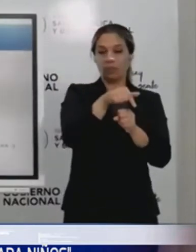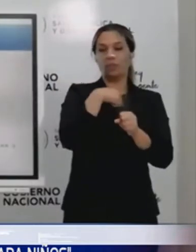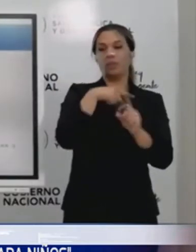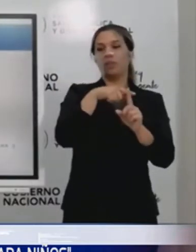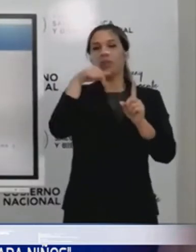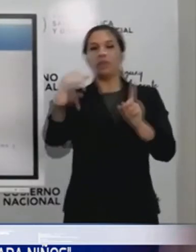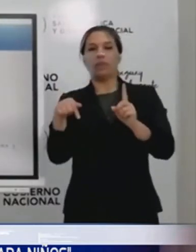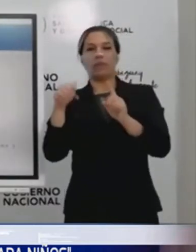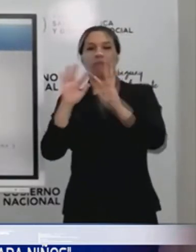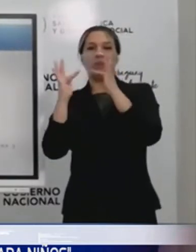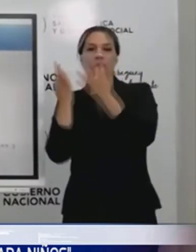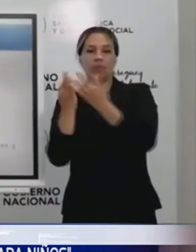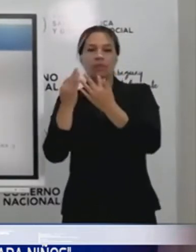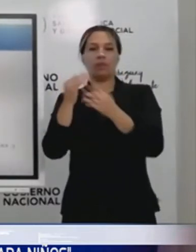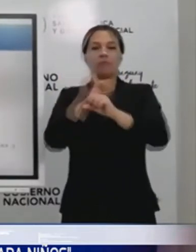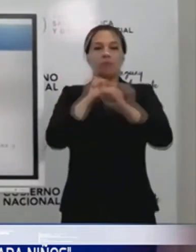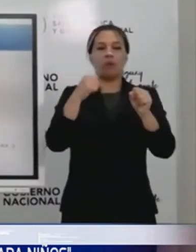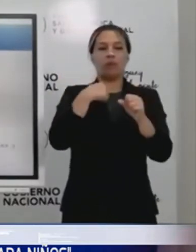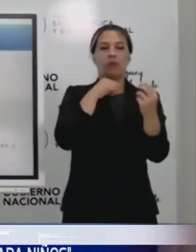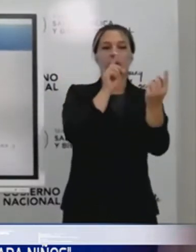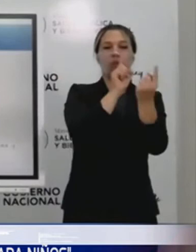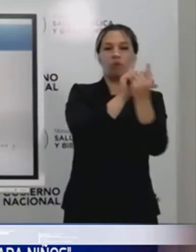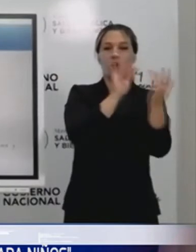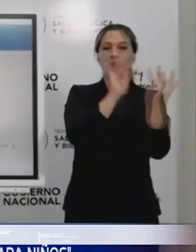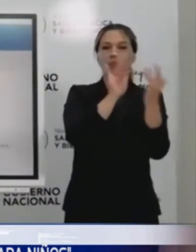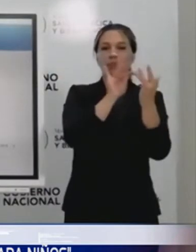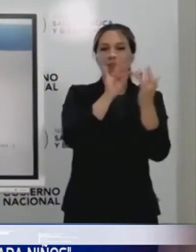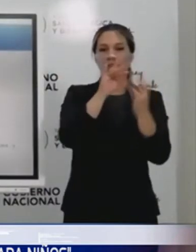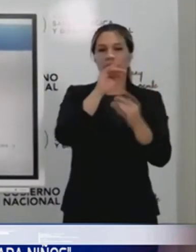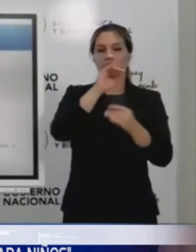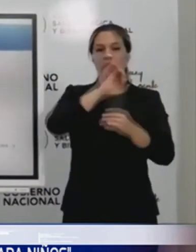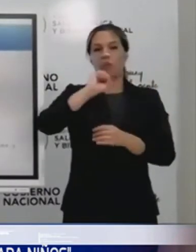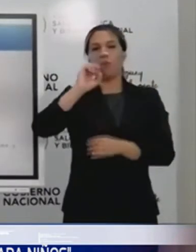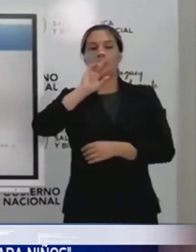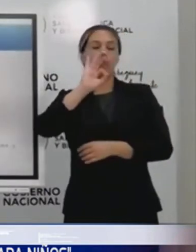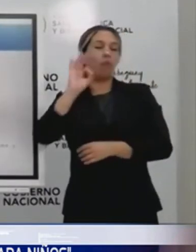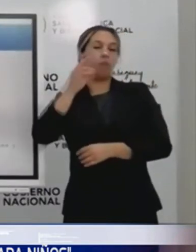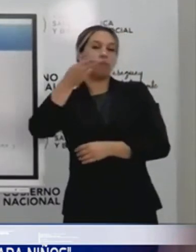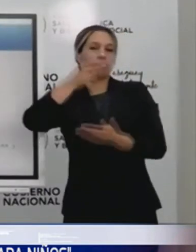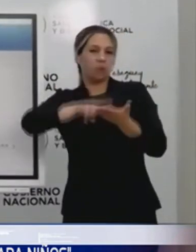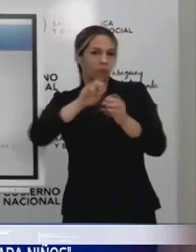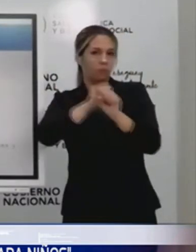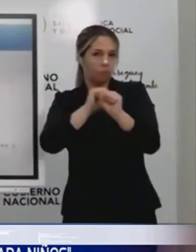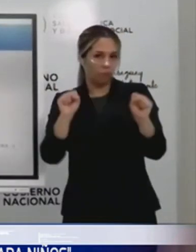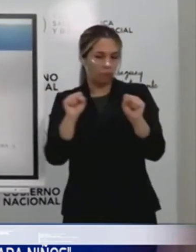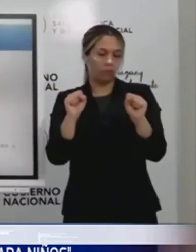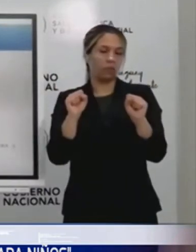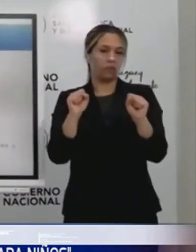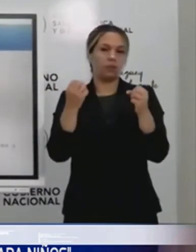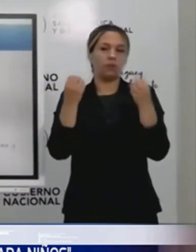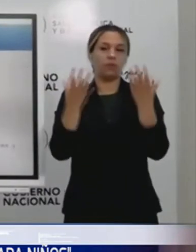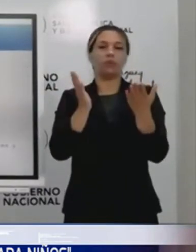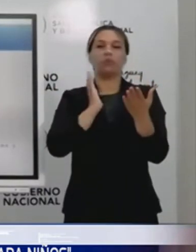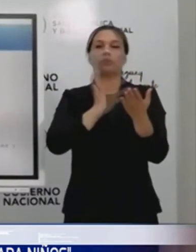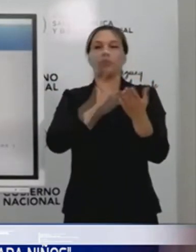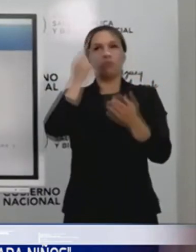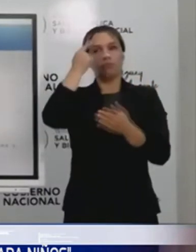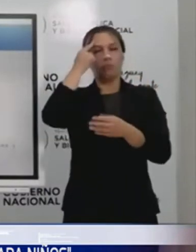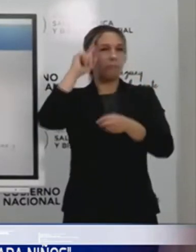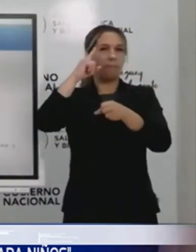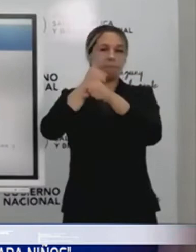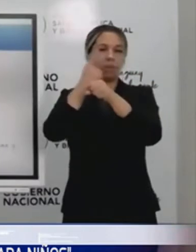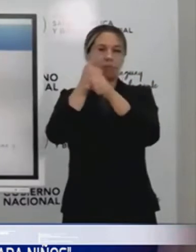20 meses más el riesgo de enfermarse de coronavirus y también de fallecer. Entonces, esta es población que está haciendo